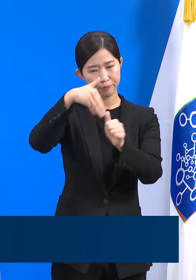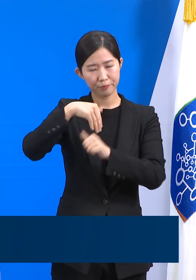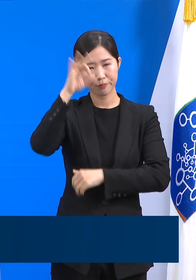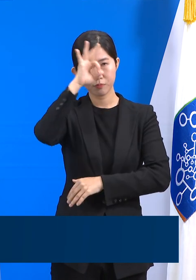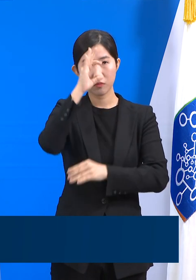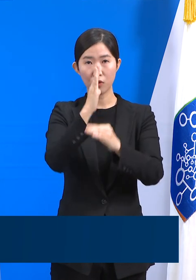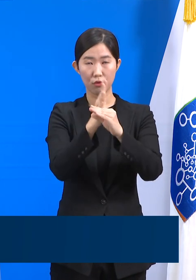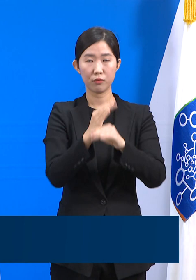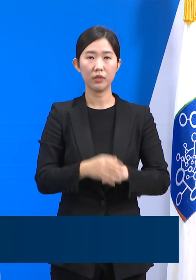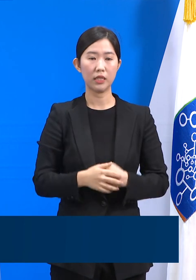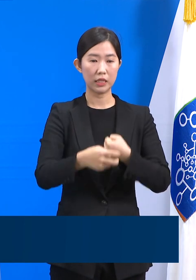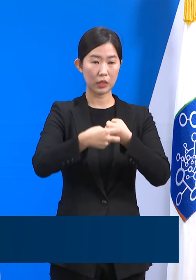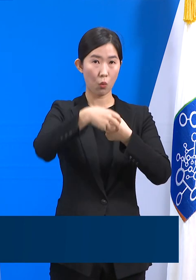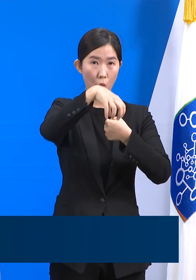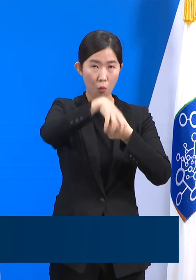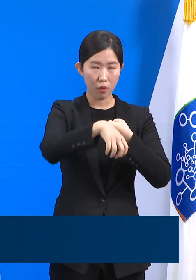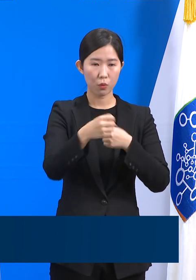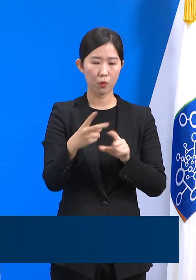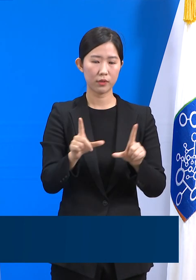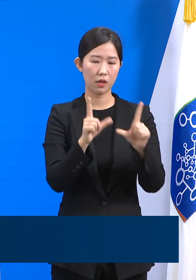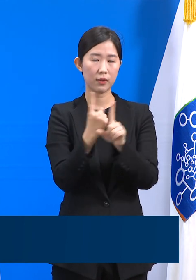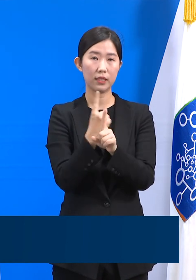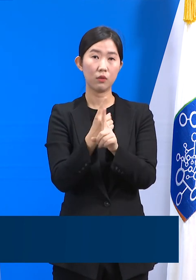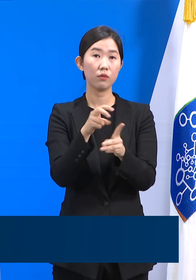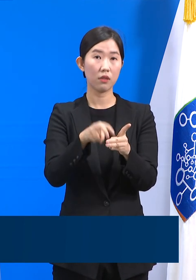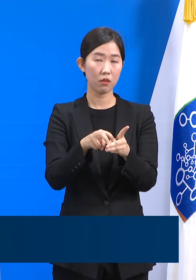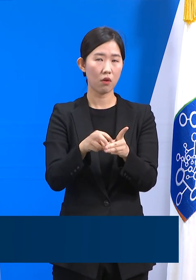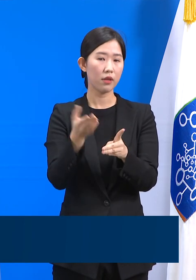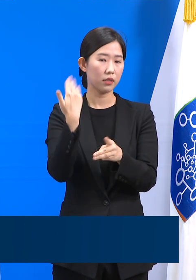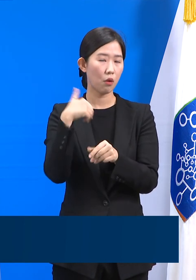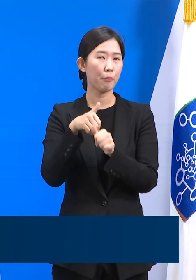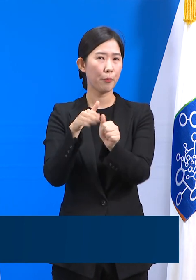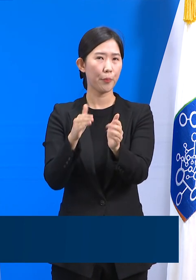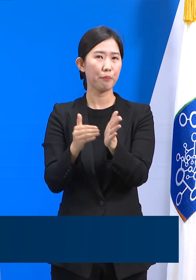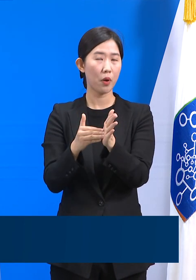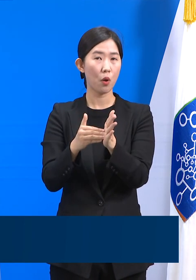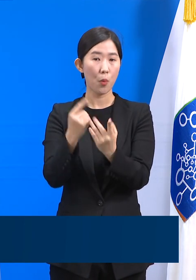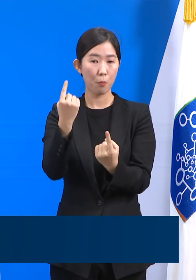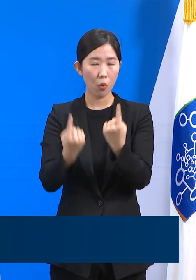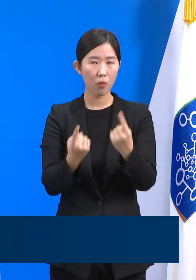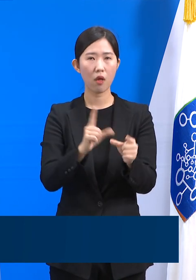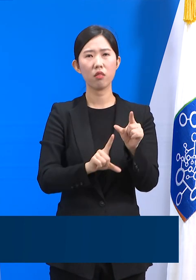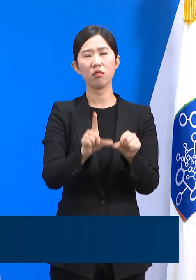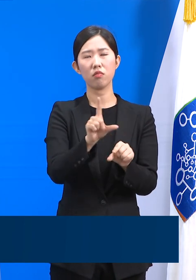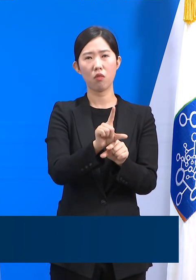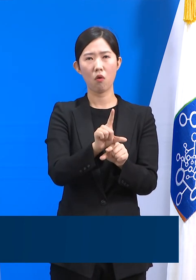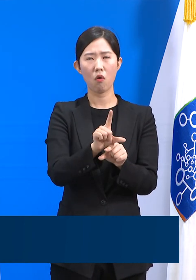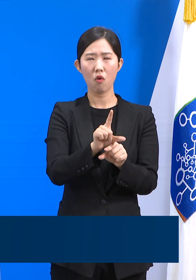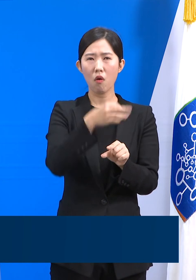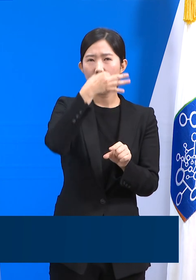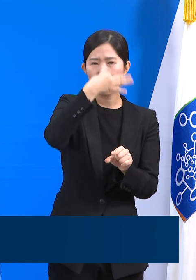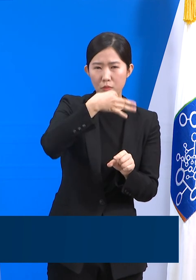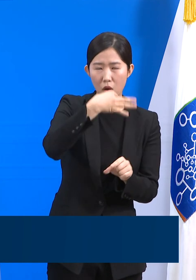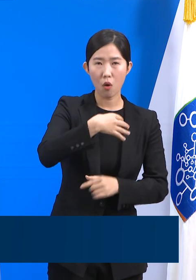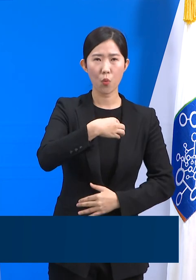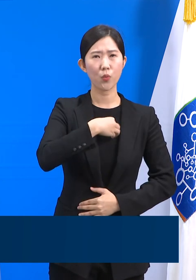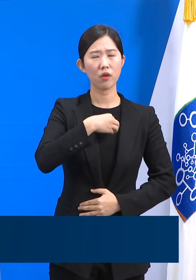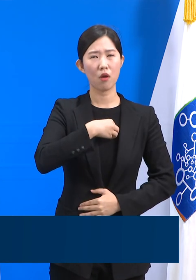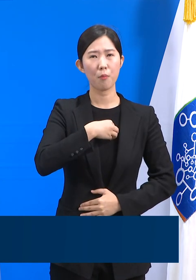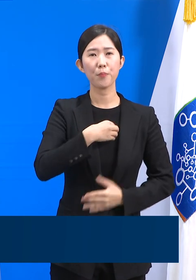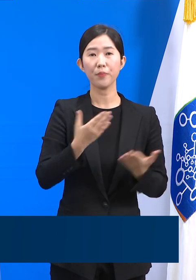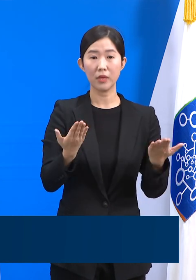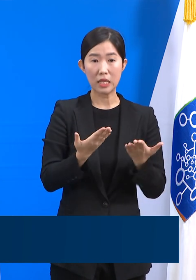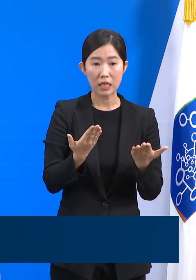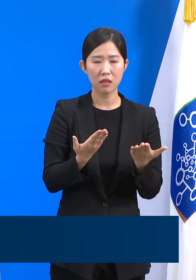의료원이나 생활치료센터 같은 기존의 파견 공간들보다 상대적으로 힘들고 위험한 업무를 갖고 있는